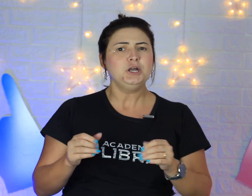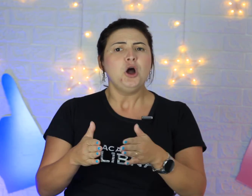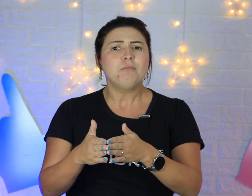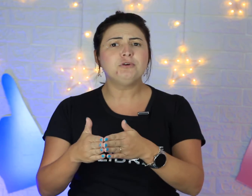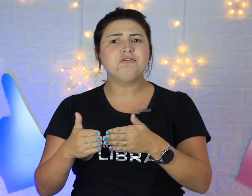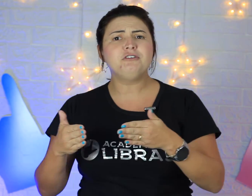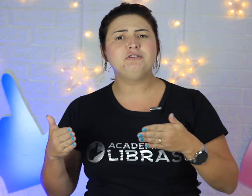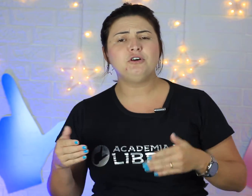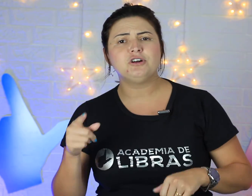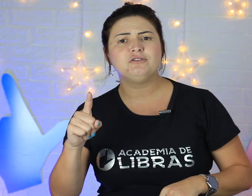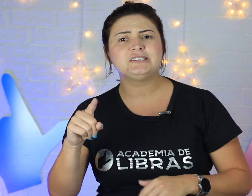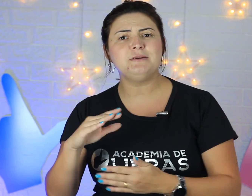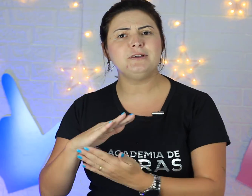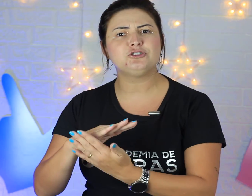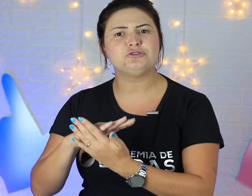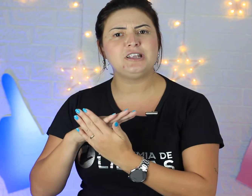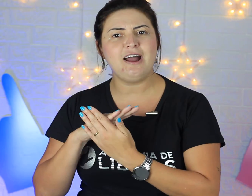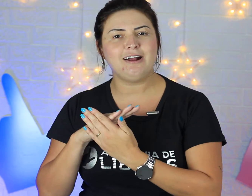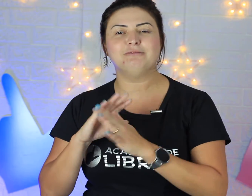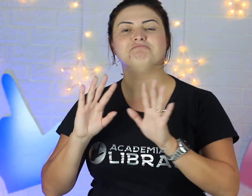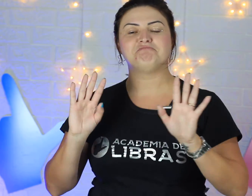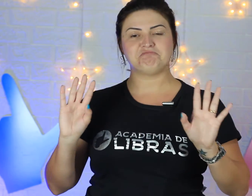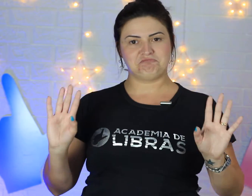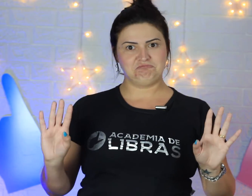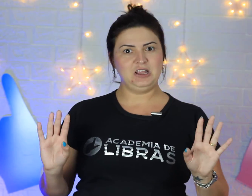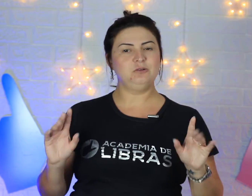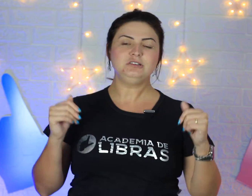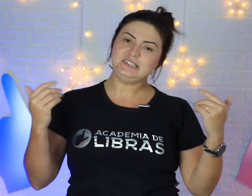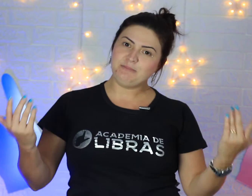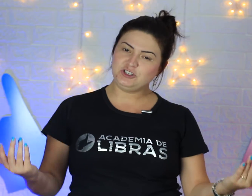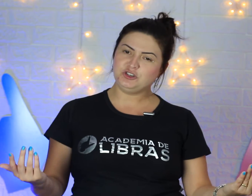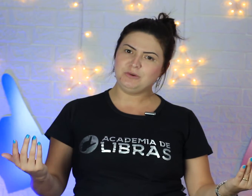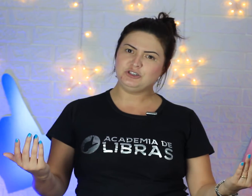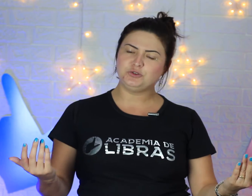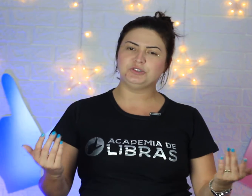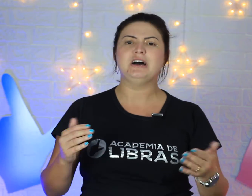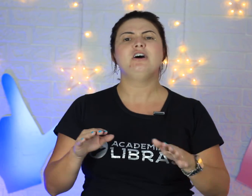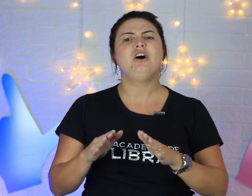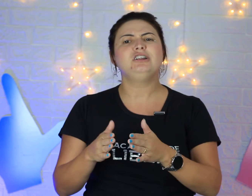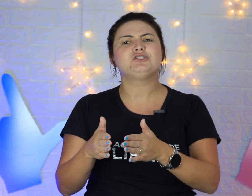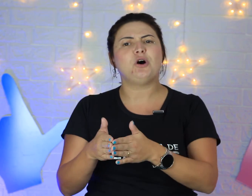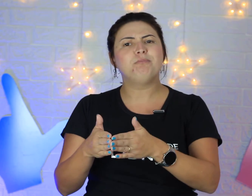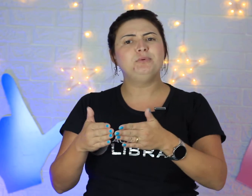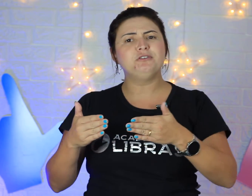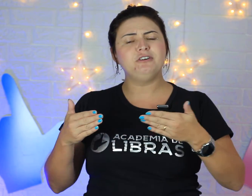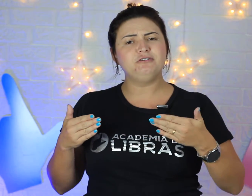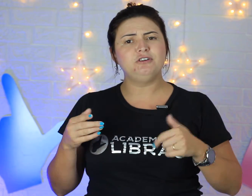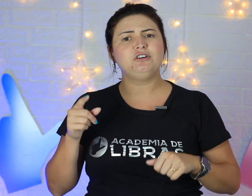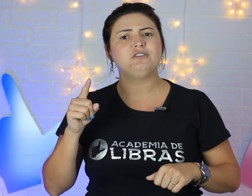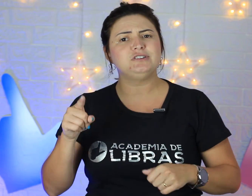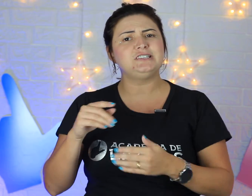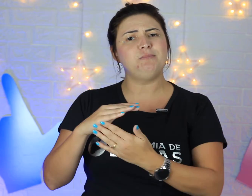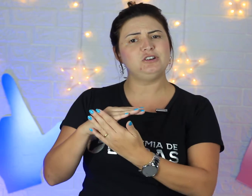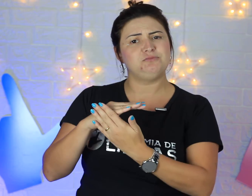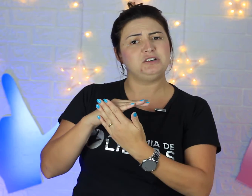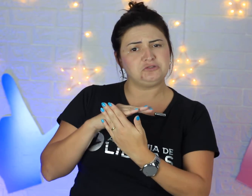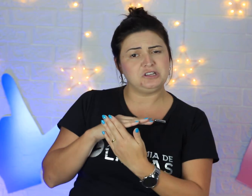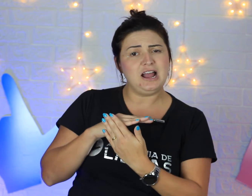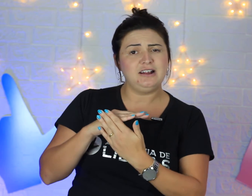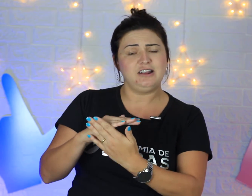Por favor, você me ajudar? Então, você está pedindo uma ajuda. Olha só, por favor, você pode me ajudar, né?